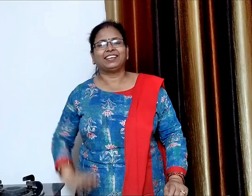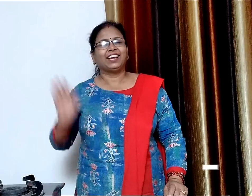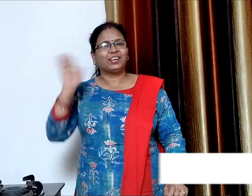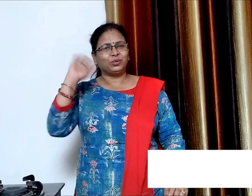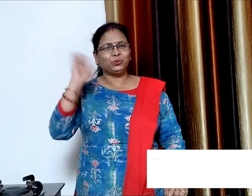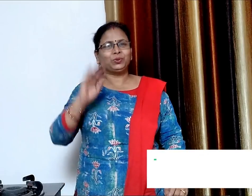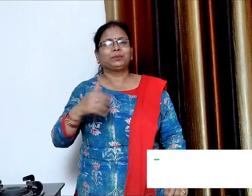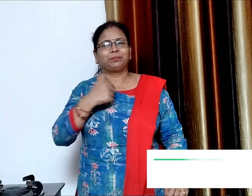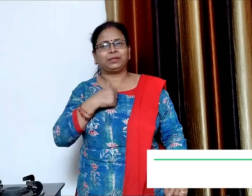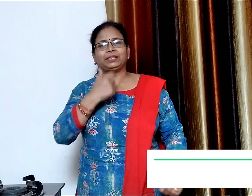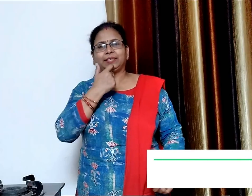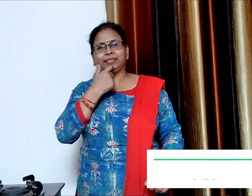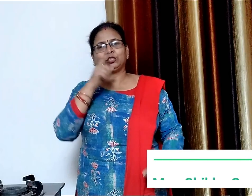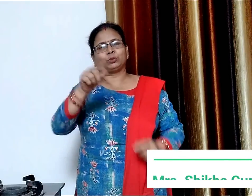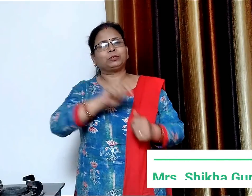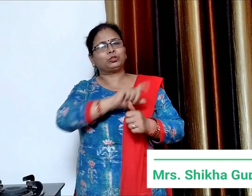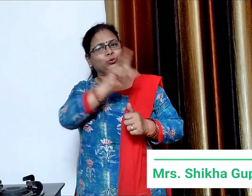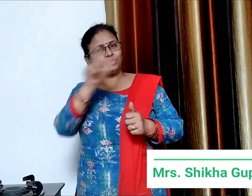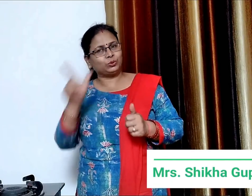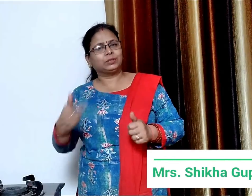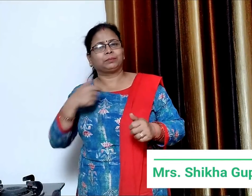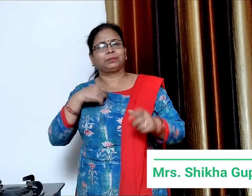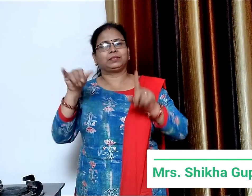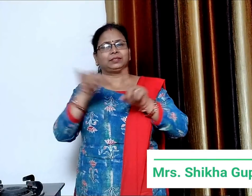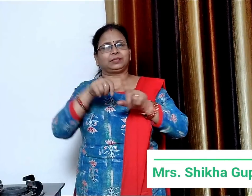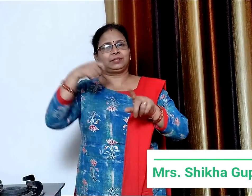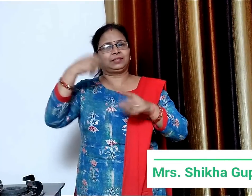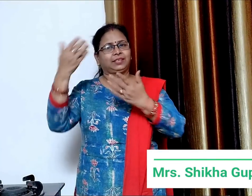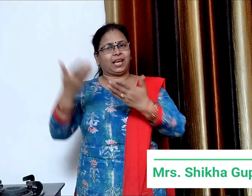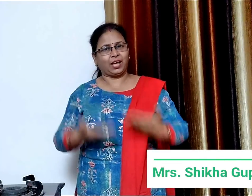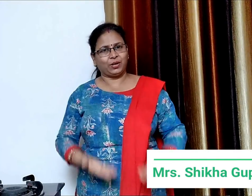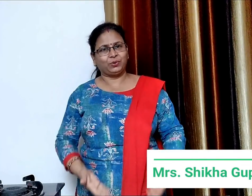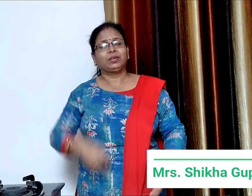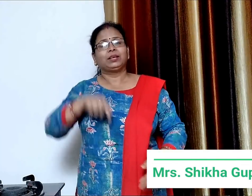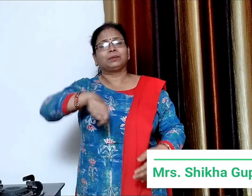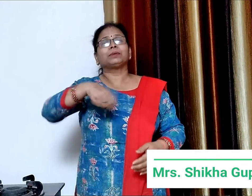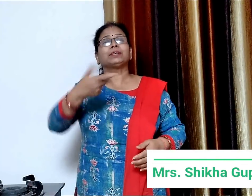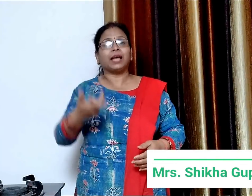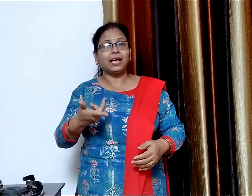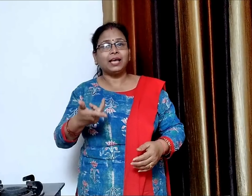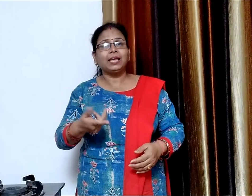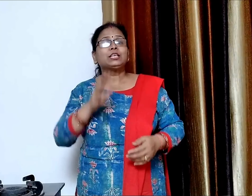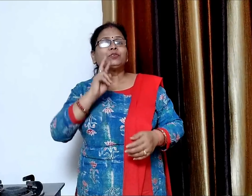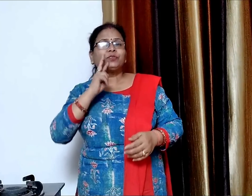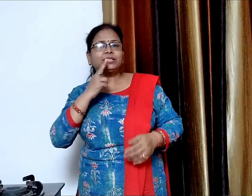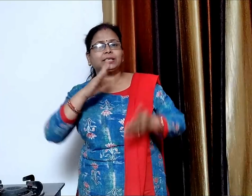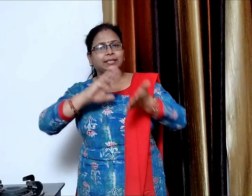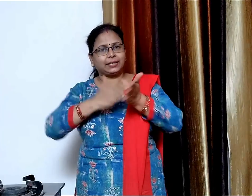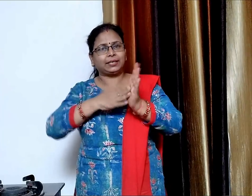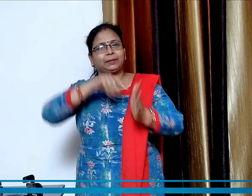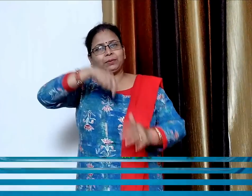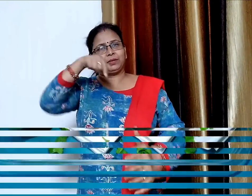हेलो फ्रेंड्स मैं शिखा आप सभी का अपने योट्यू चैनल पर स्वागत करती हूँ आज हम वैश्चामी कमा बनाएंगे